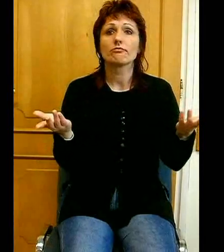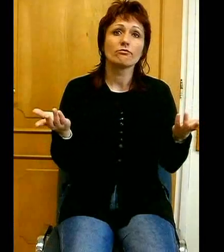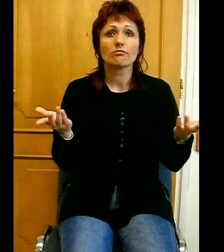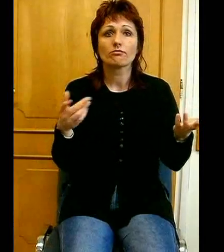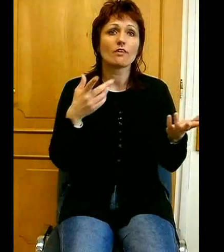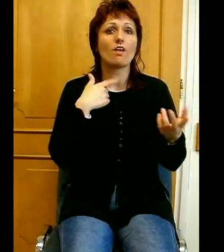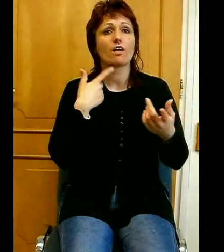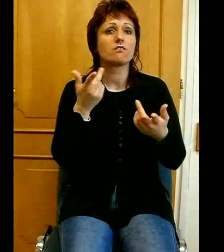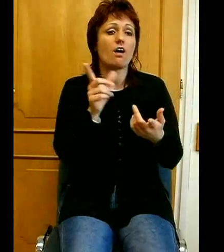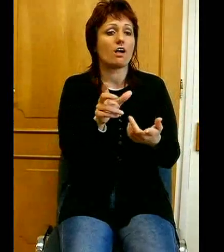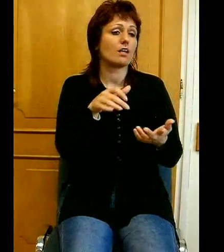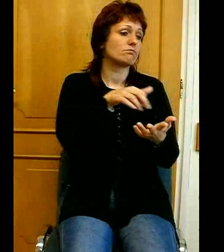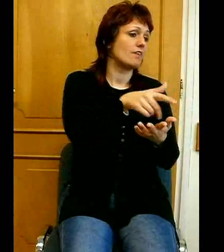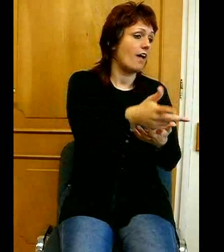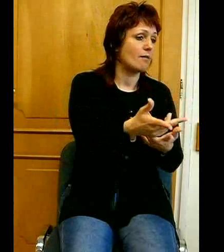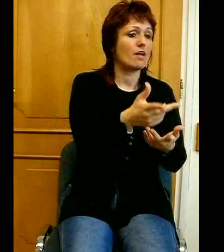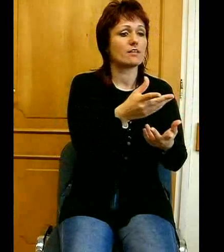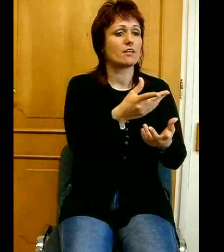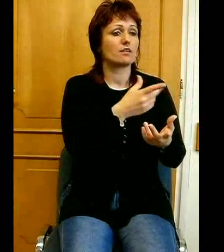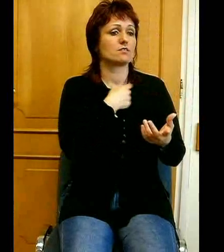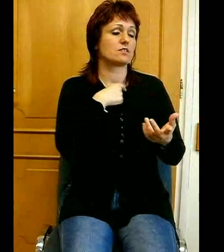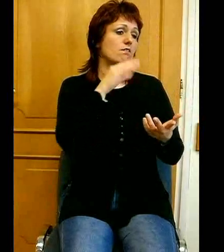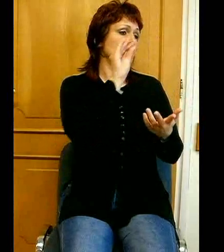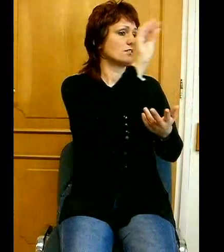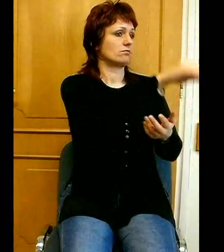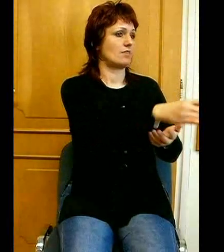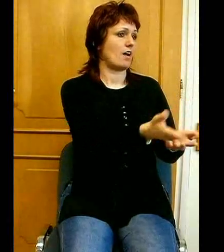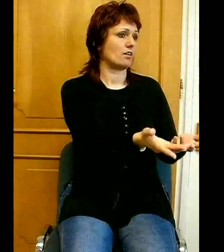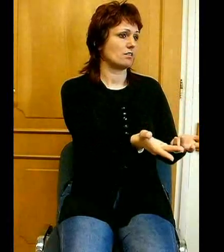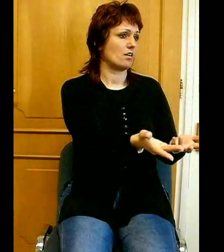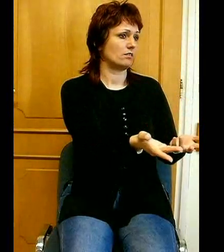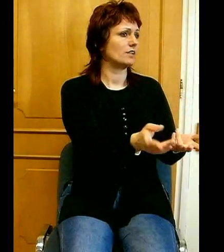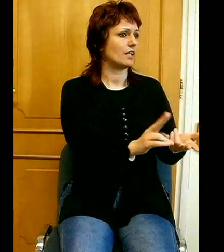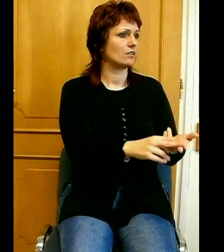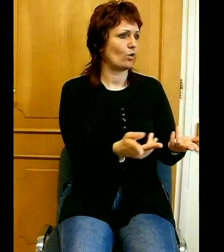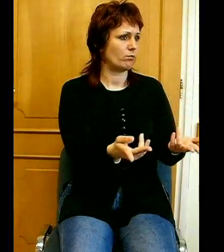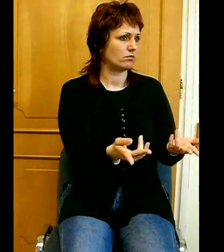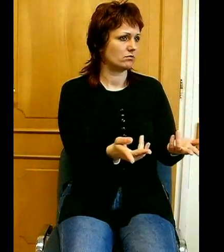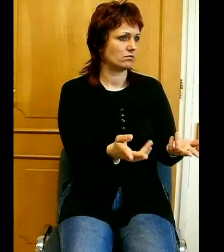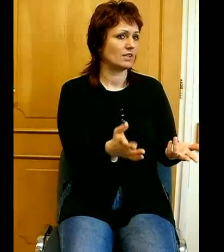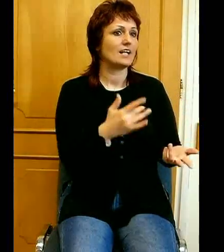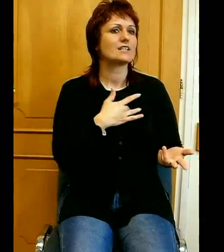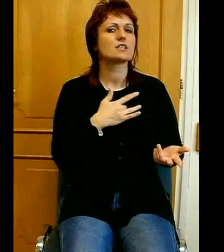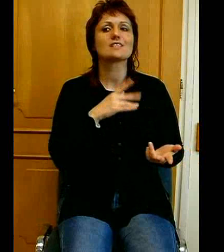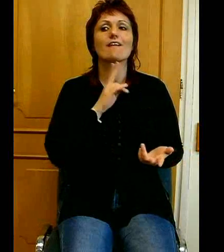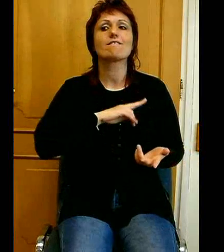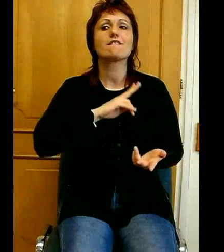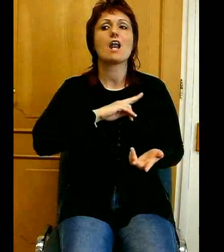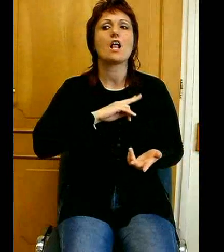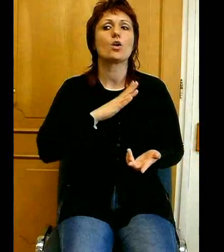szavazatot. Itt már a szív felelősségéről van szó. Itt már az a nép irányi szeretet és felelősség